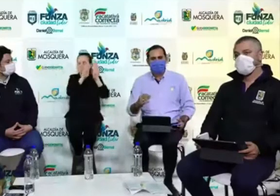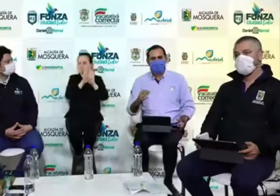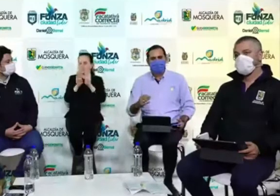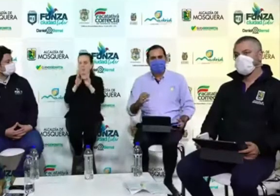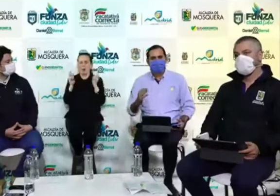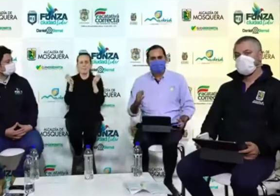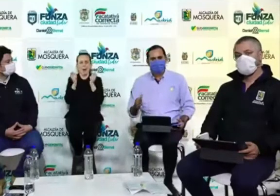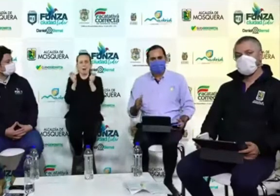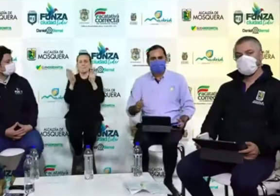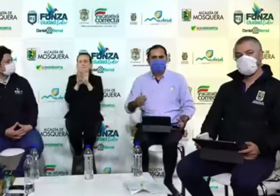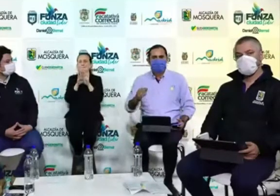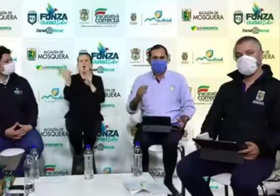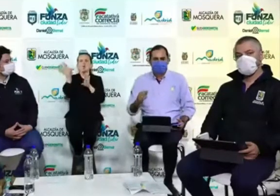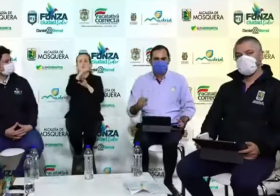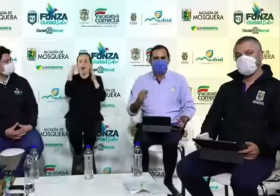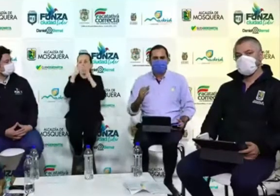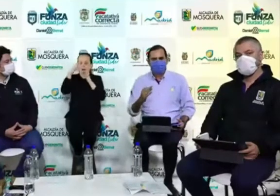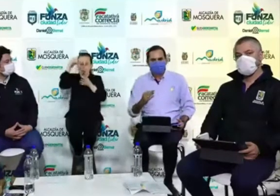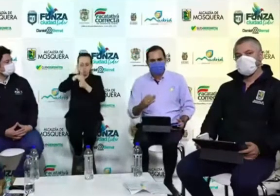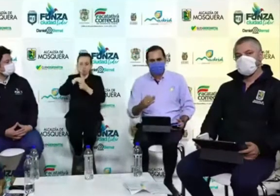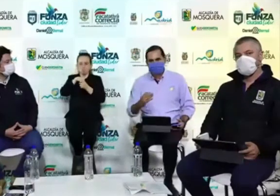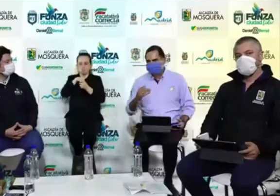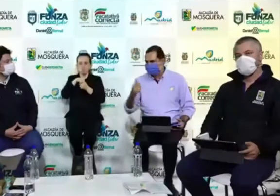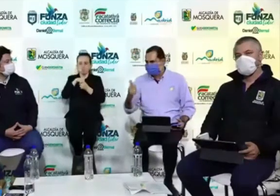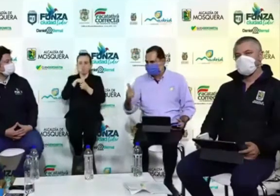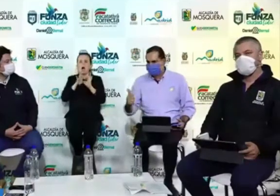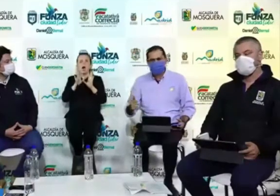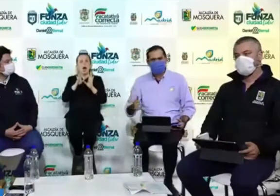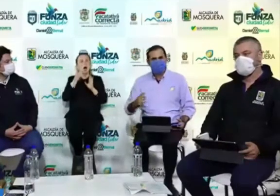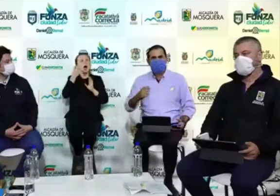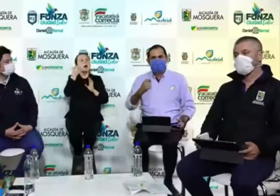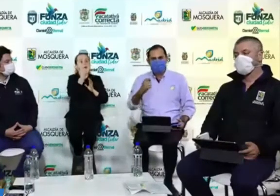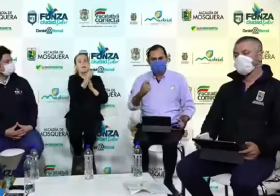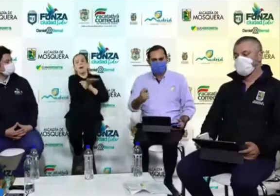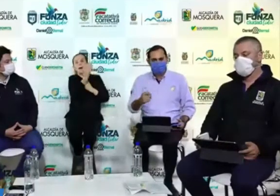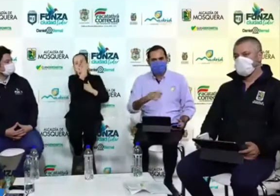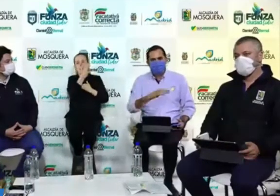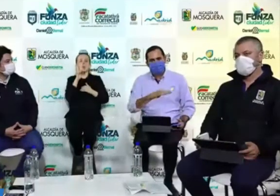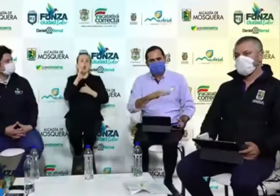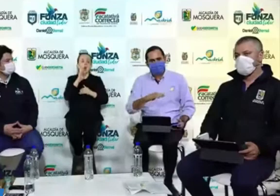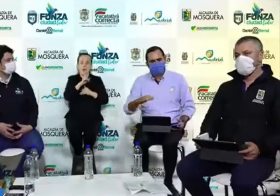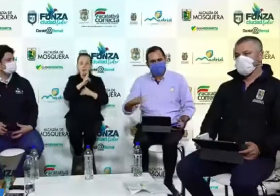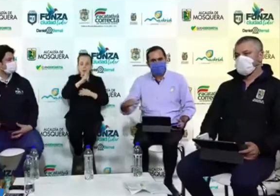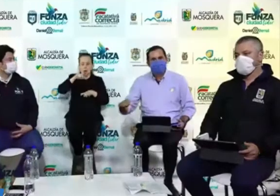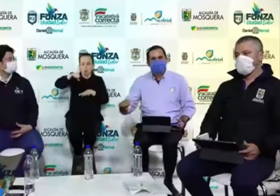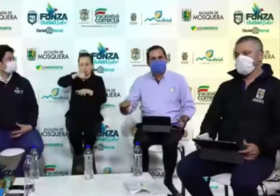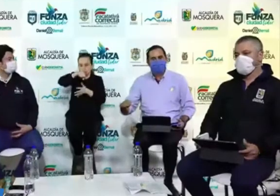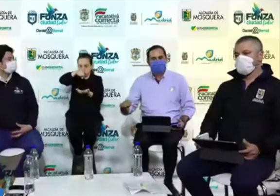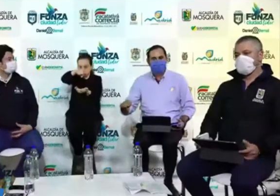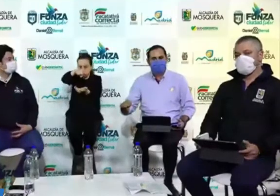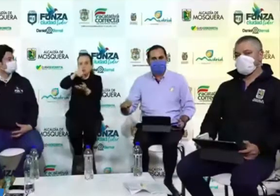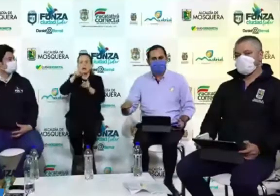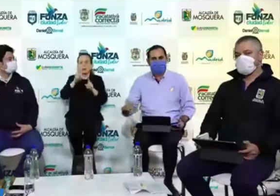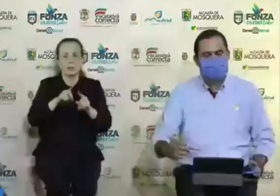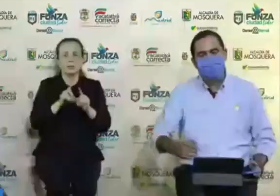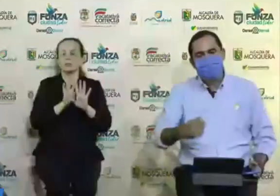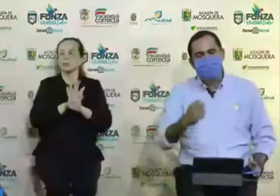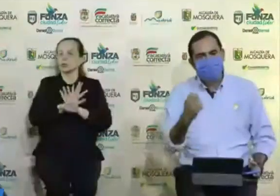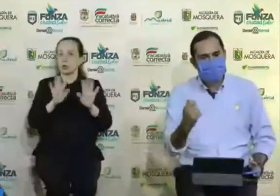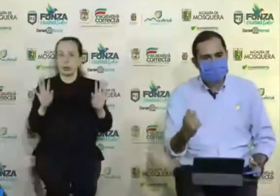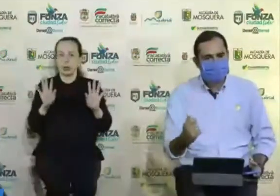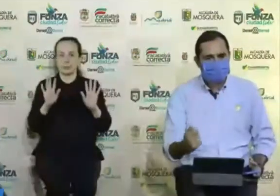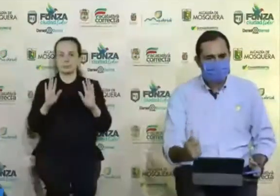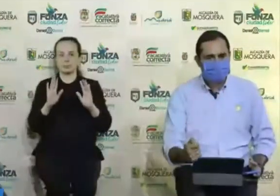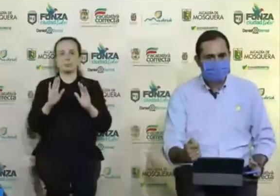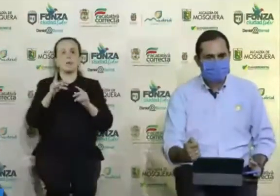comercio, todo el mundo en casa, solo domiciliarios, restaurantes, domiciliarios y el resto todo el mundo en casa.